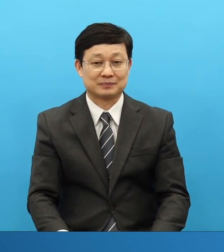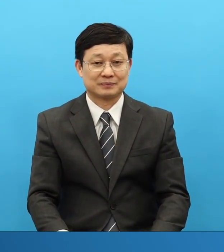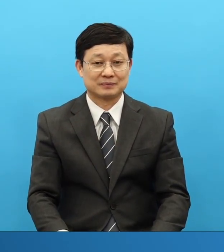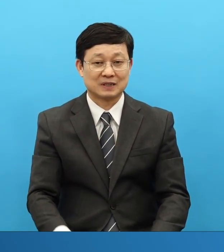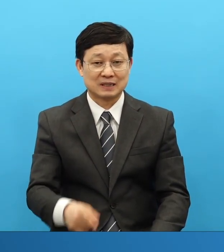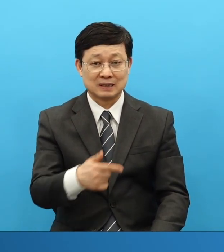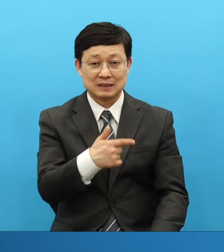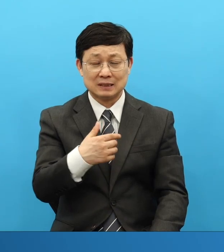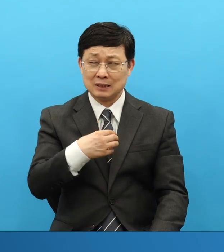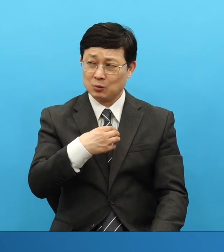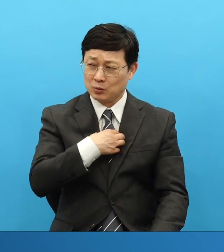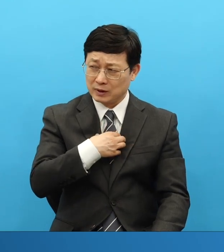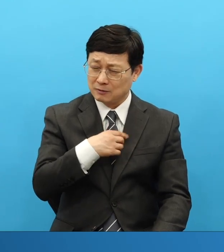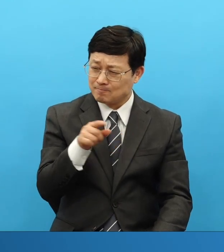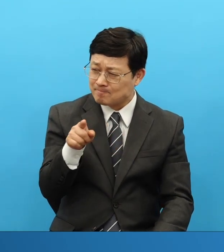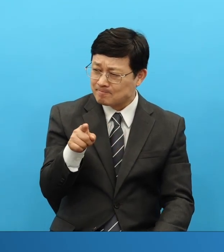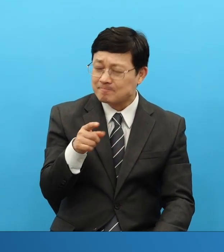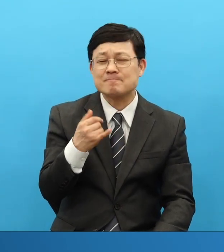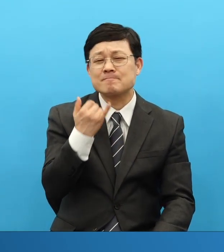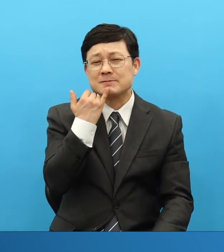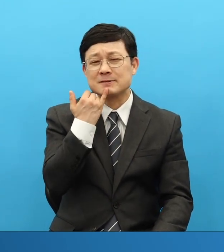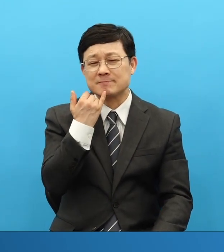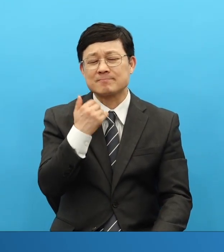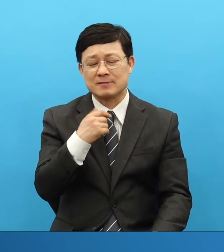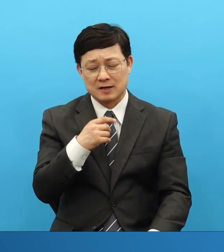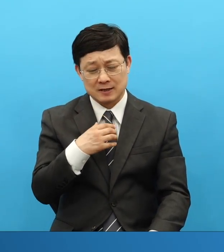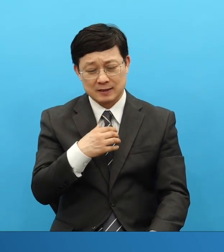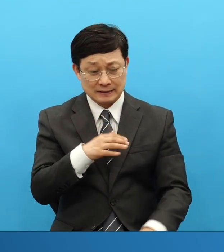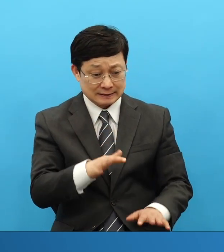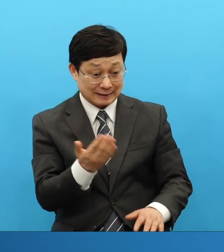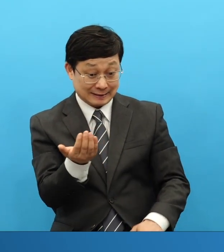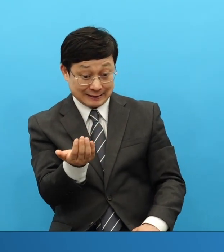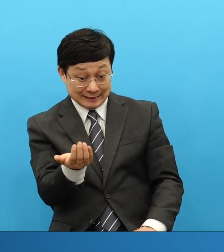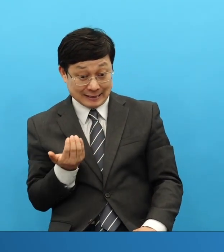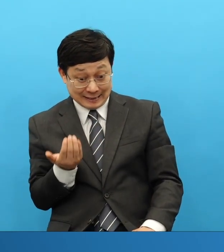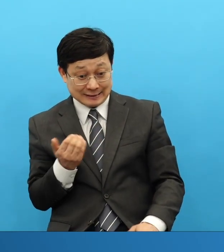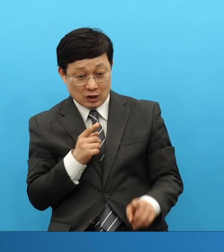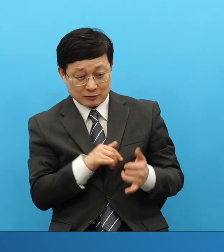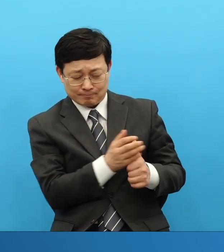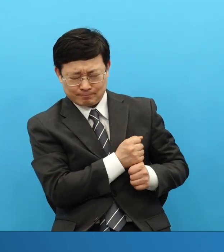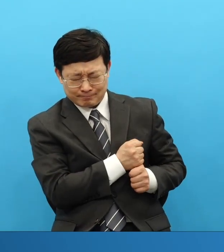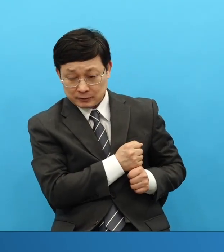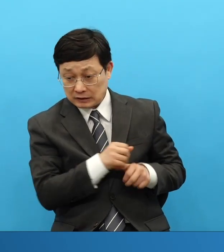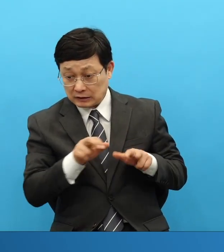이러면, 은약 제대로 흘러온 것을 잡으면, 위기는 절대 위기가 될 수 없어요.